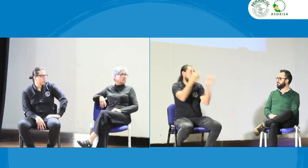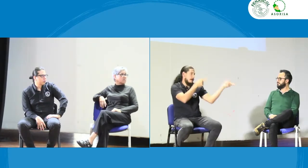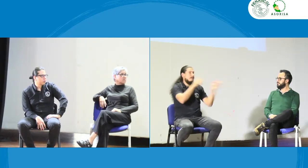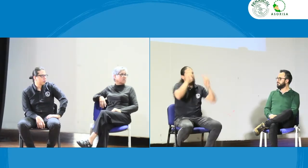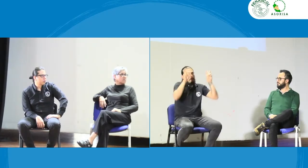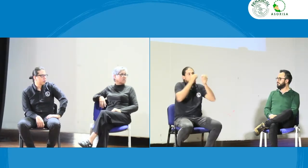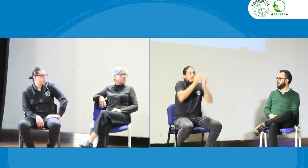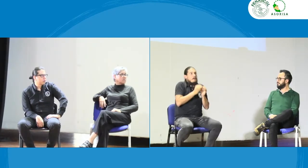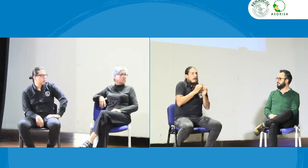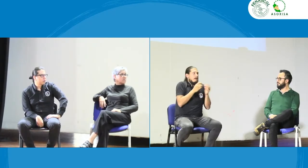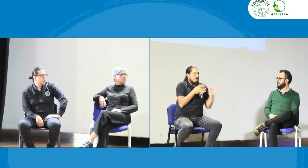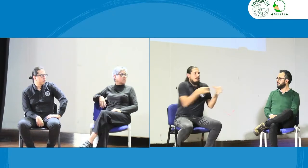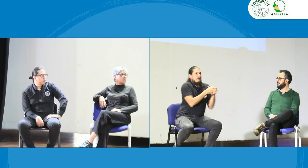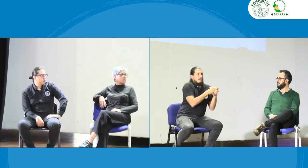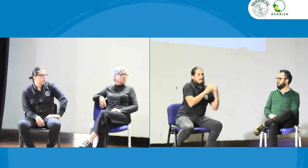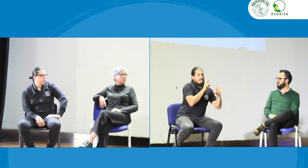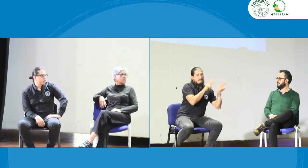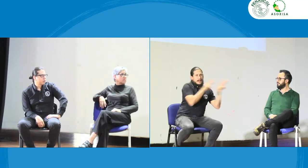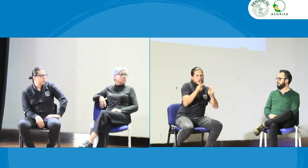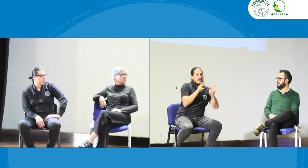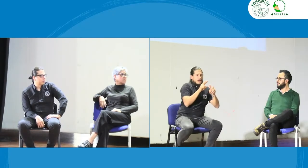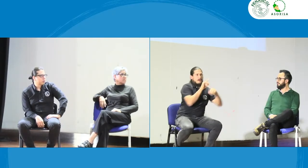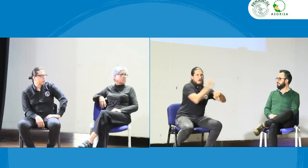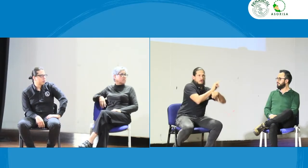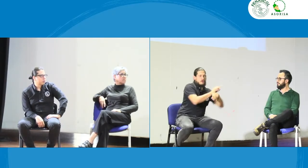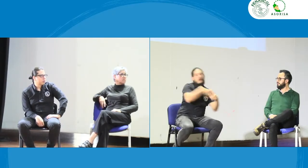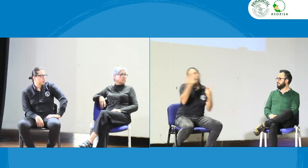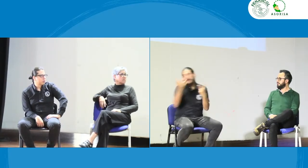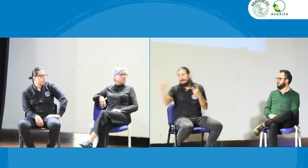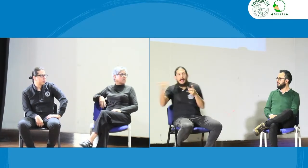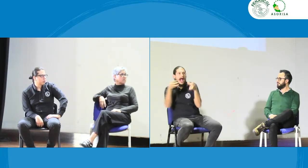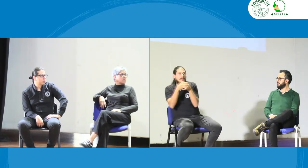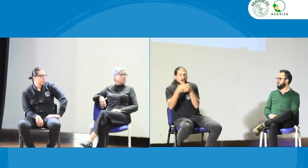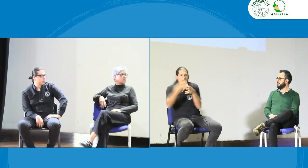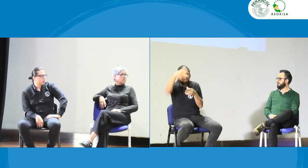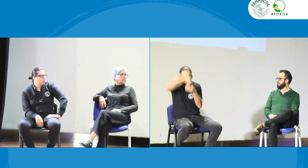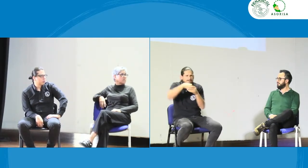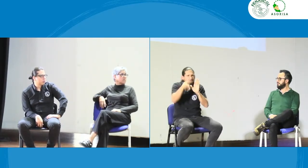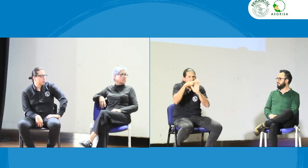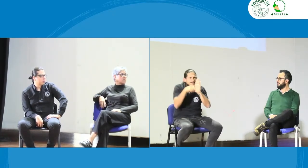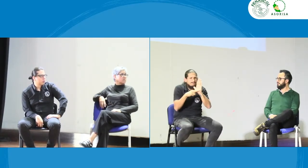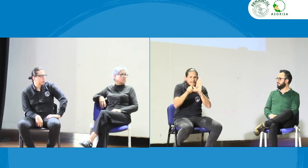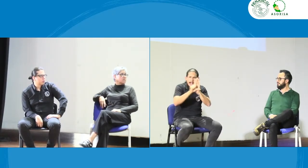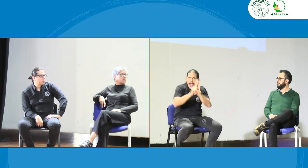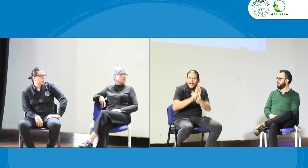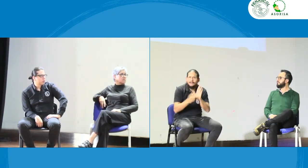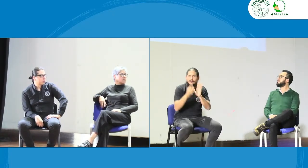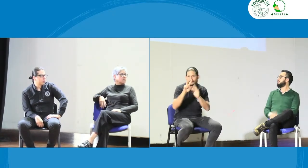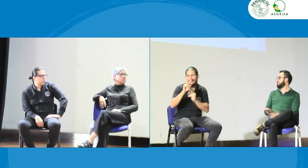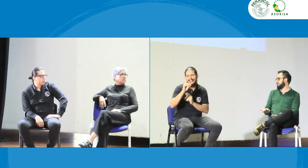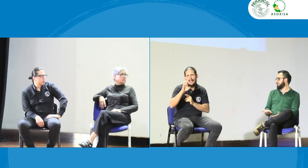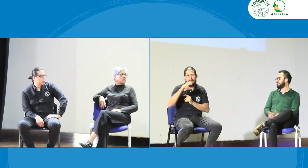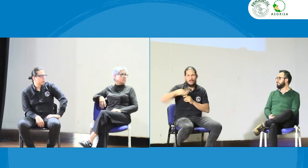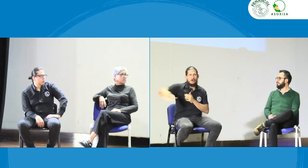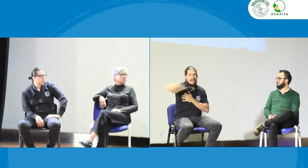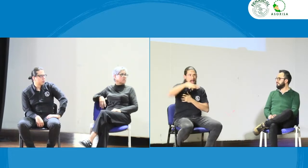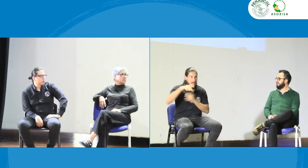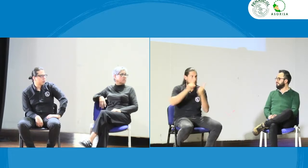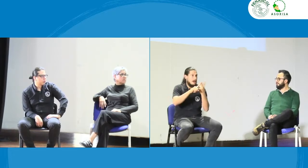agentes externos se pueda trabajar así como lo menciona John la veeduría ciudadana que desde las asociaciones se